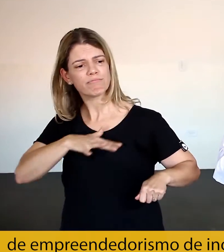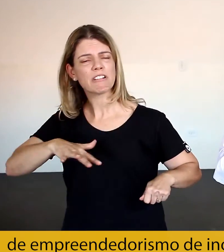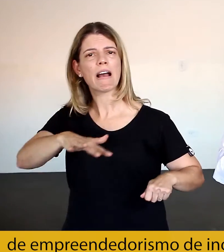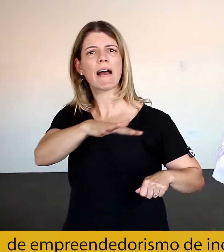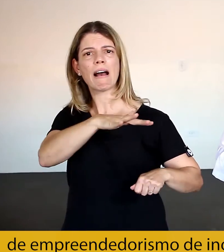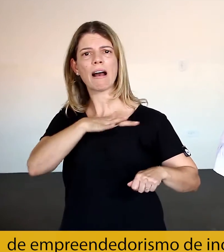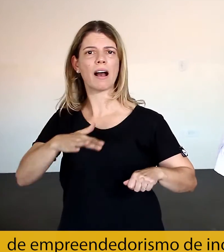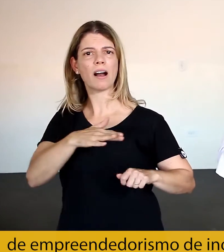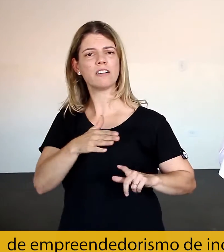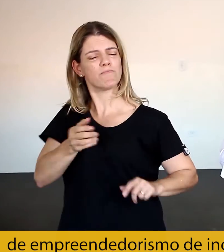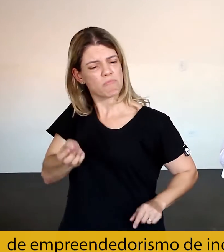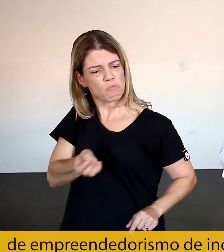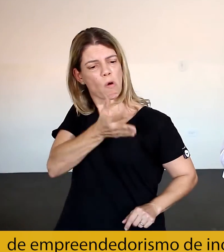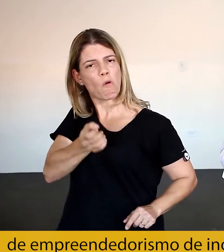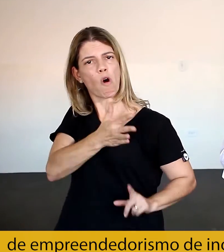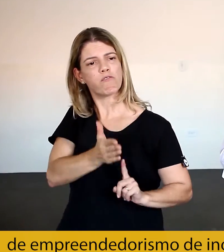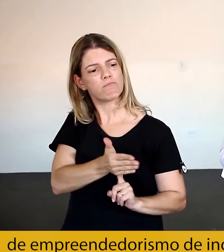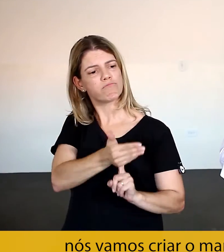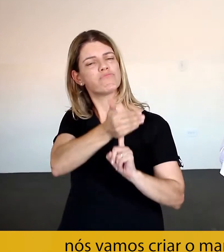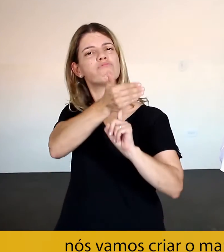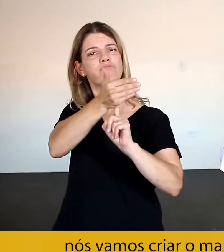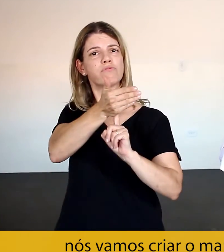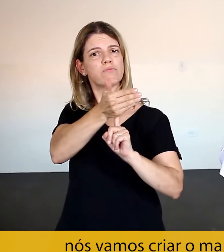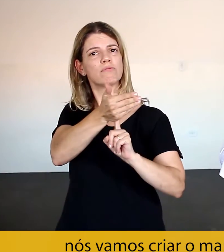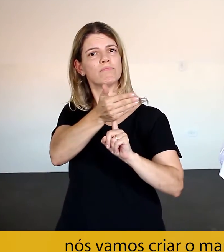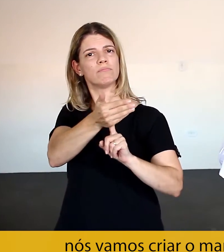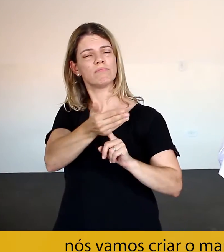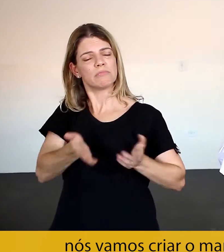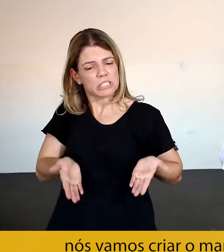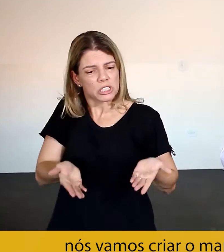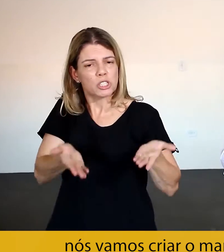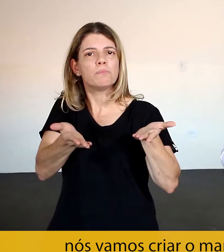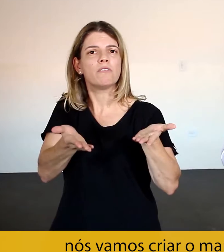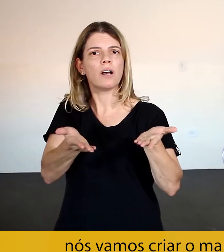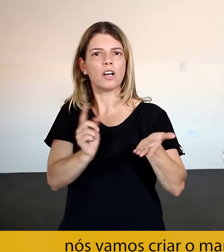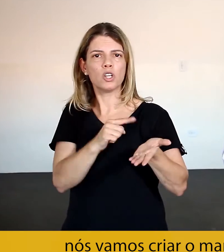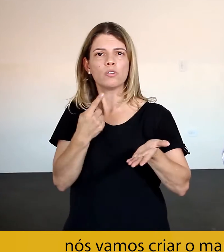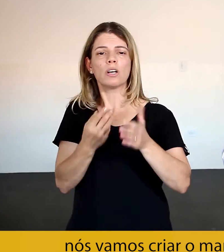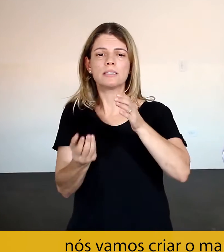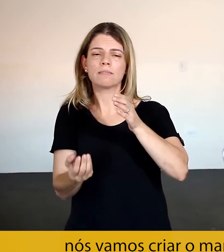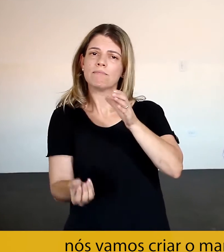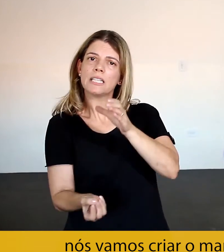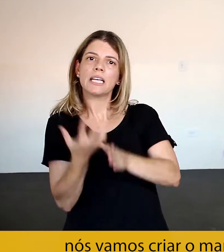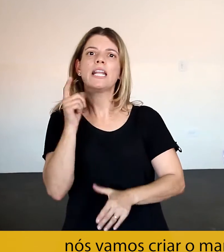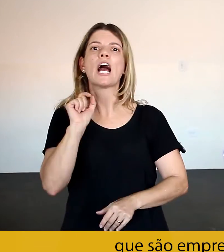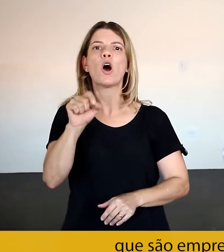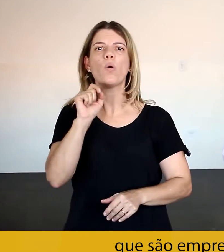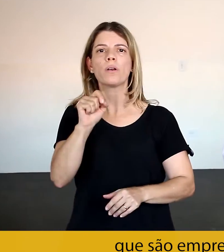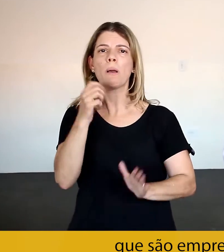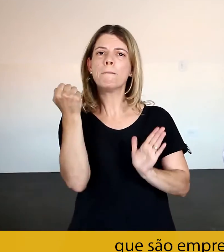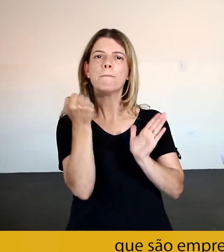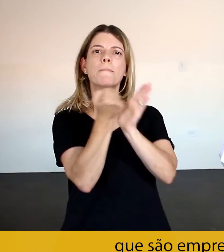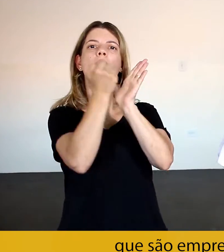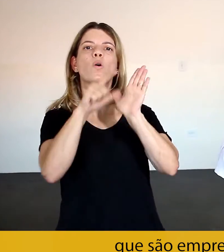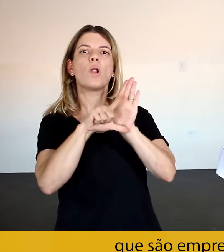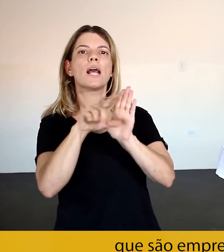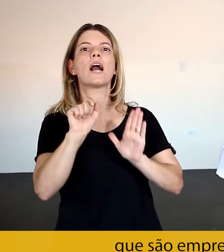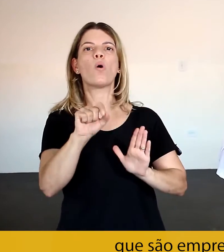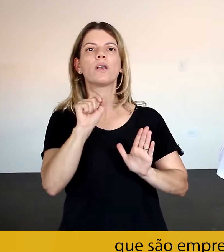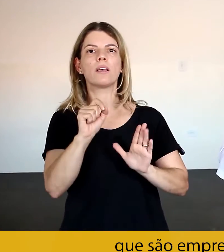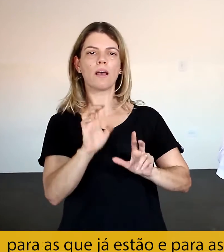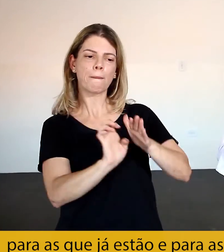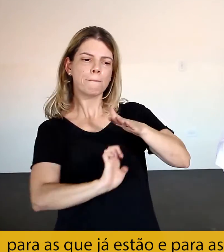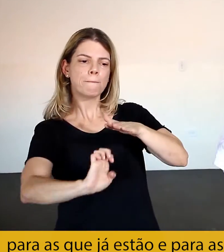e de inovação, precisa ser incentivado. Nós vamos criar o marco legal das startups, que são empresas de